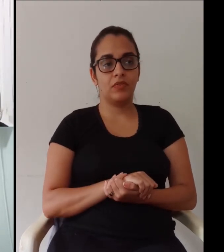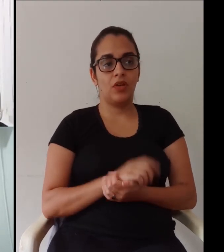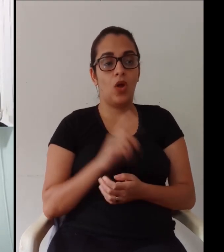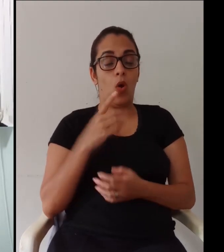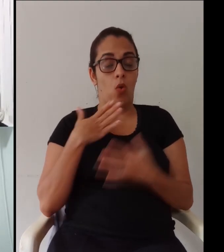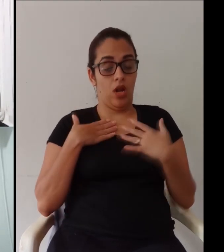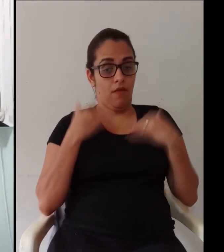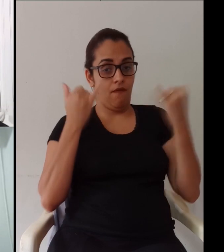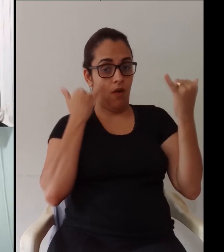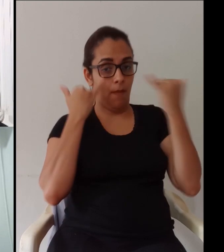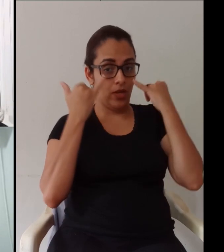caramba